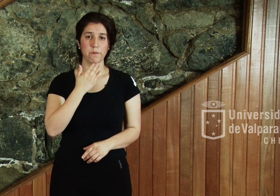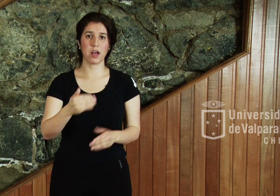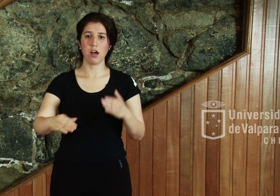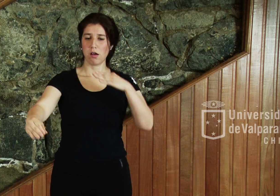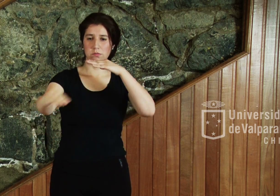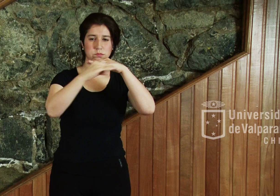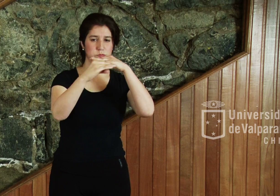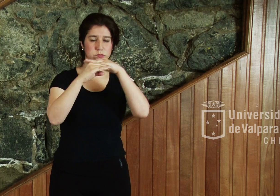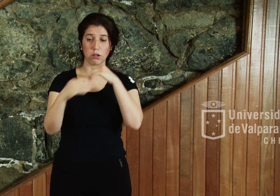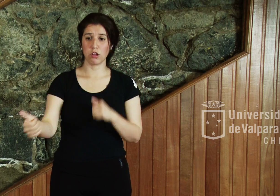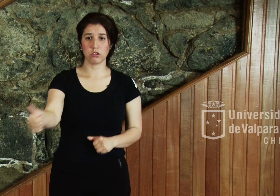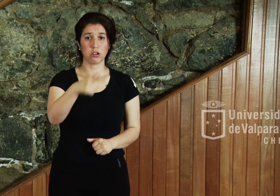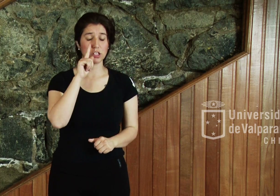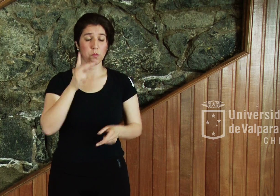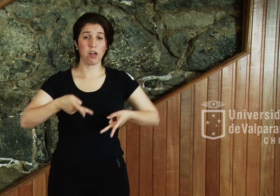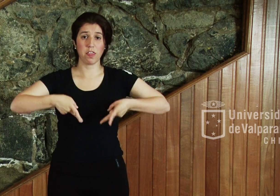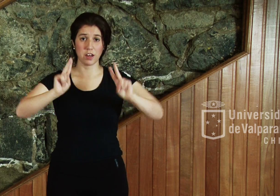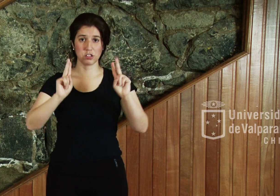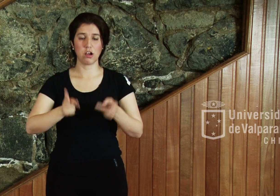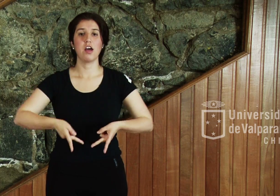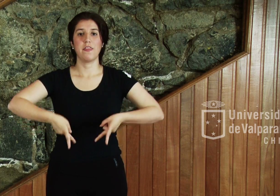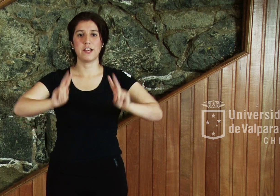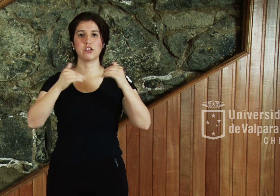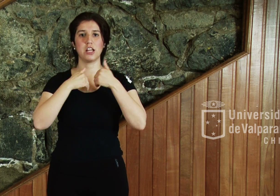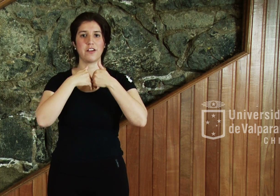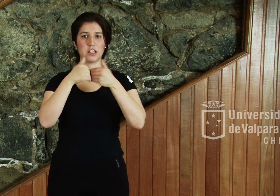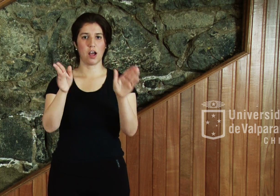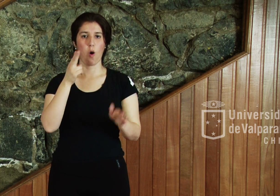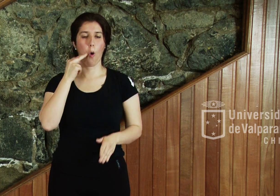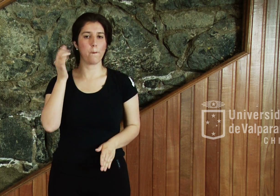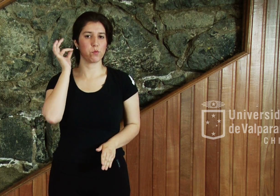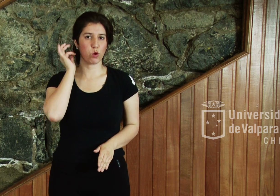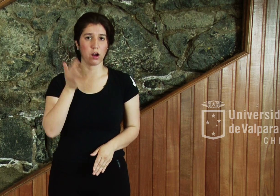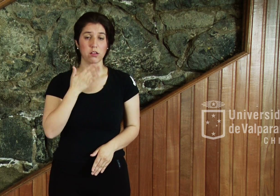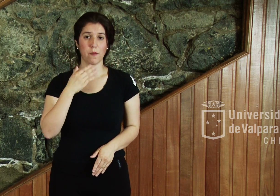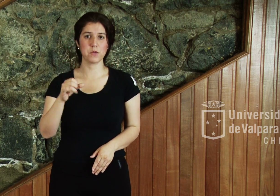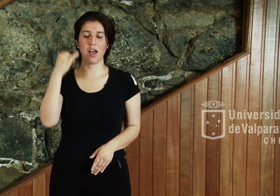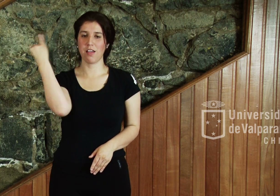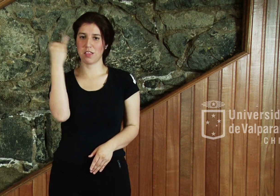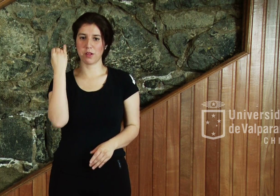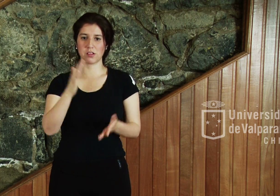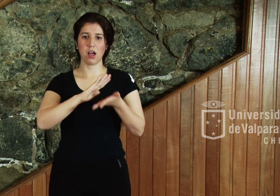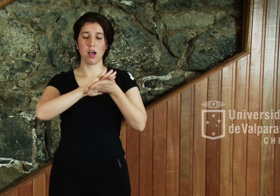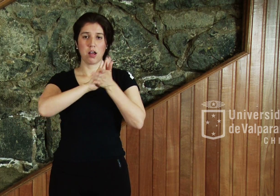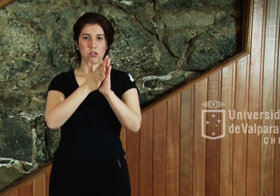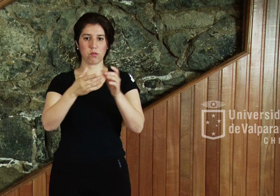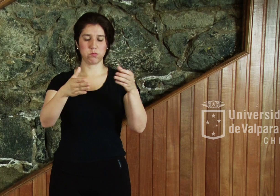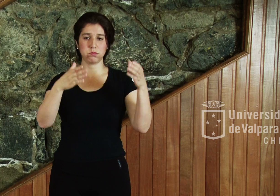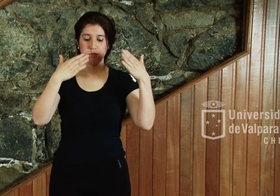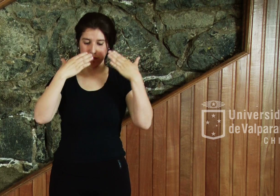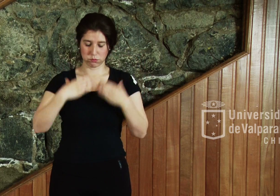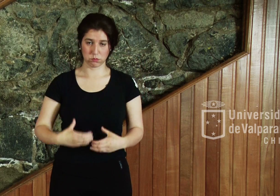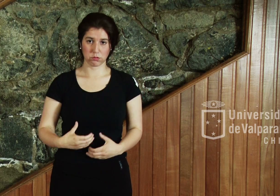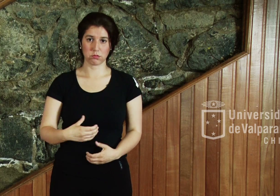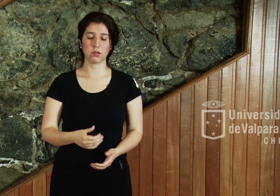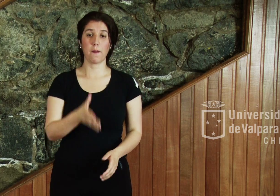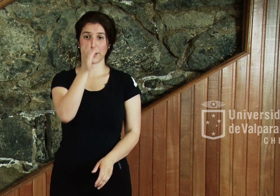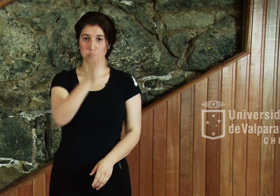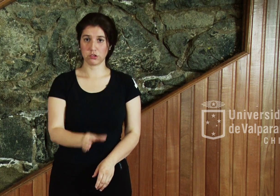tenemos derecho a. Derecho a la libertad sexual. La autonomía, integridad y seguridad sexuales del cuerpo. La